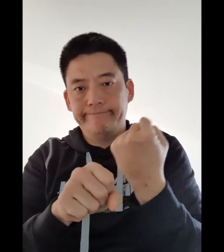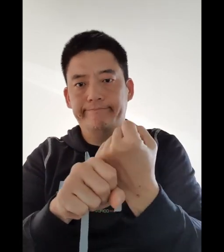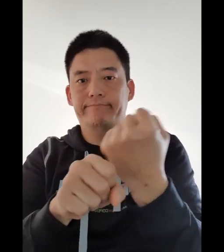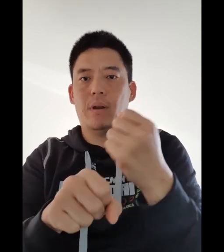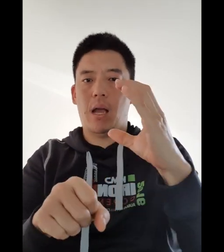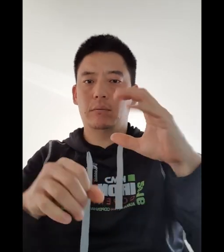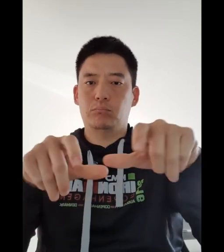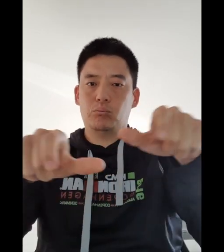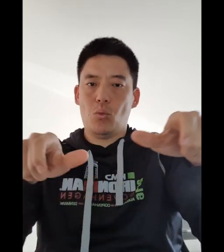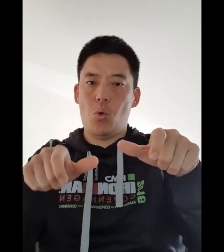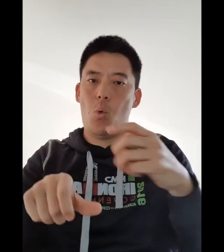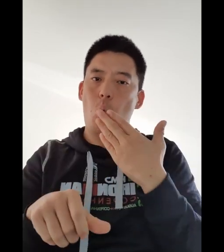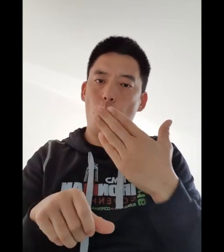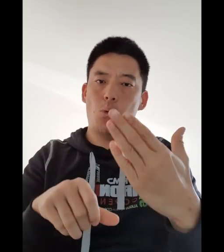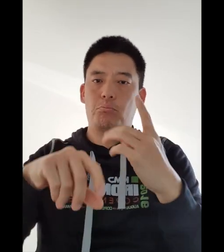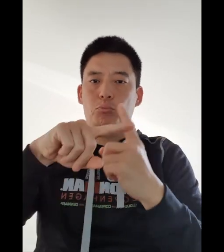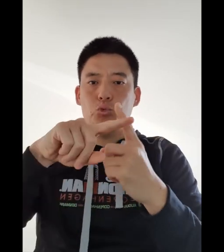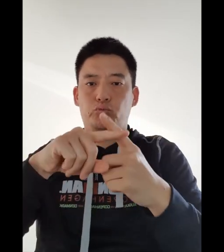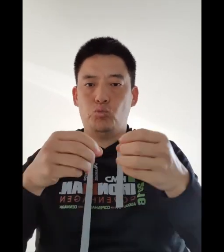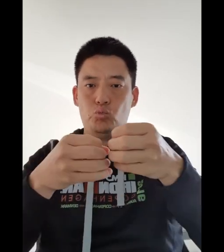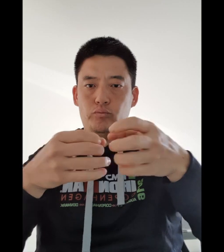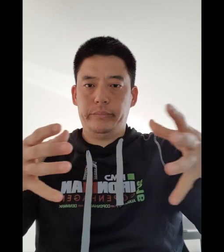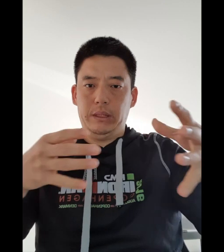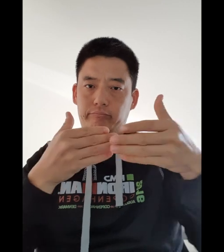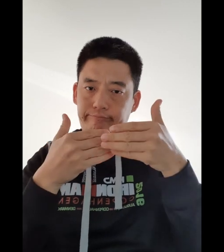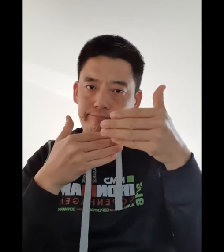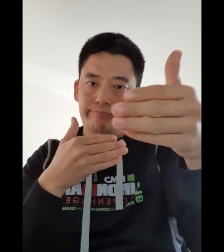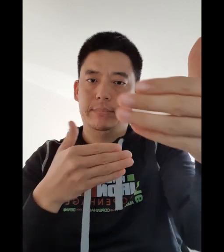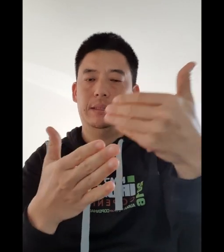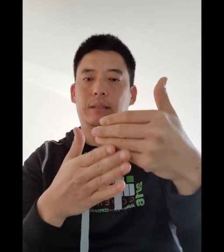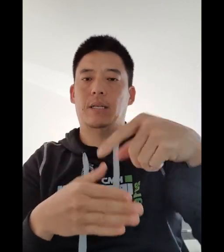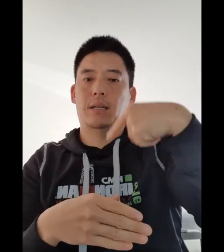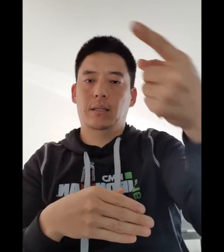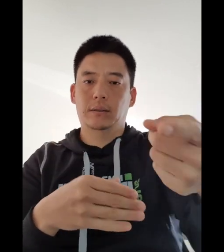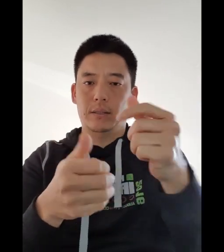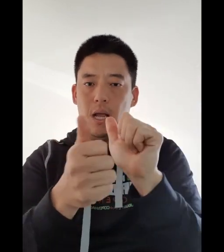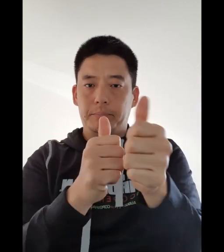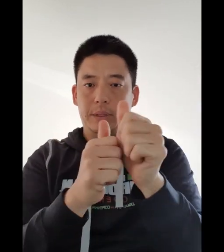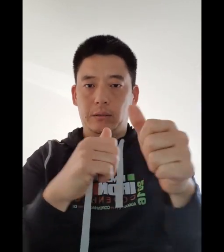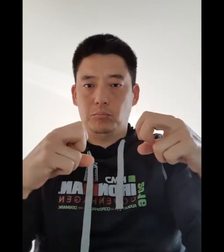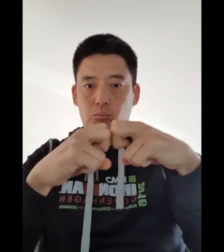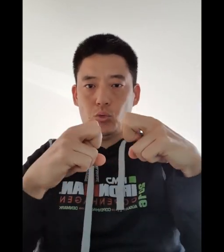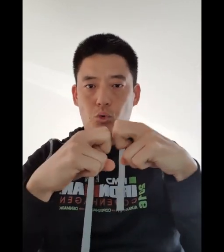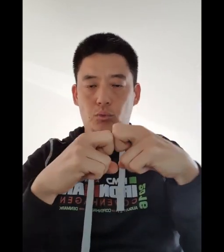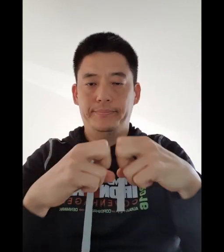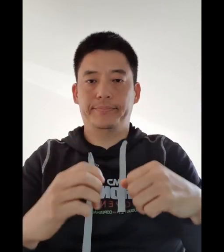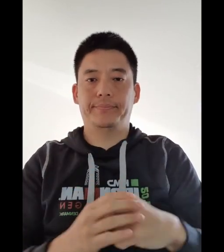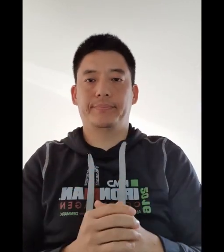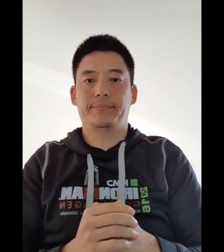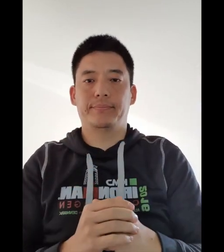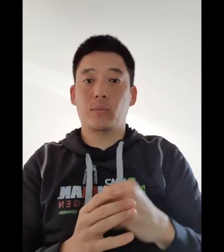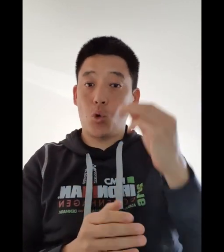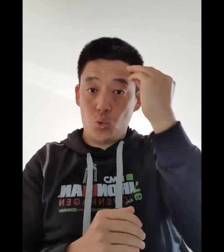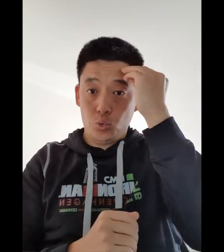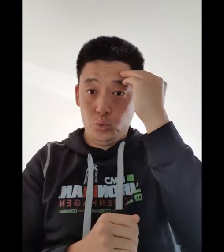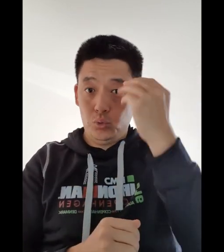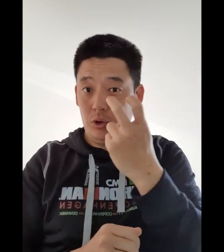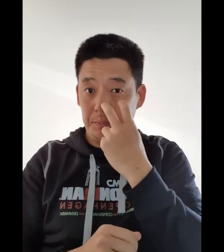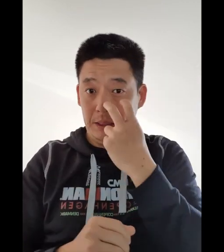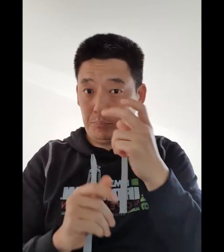videre med Kasper Gårds positive udvikling og det vil gøre frem til næste repræsentantskabsmøde. Husk